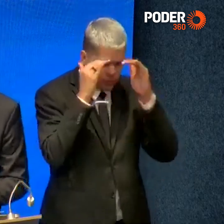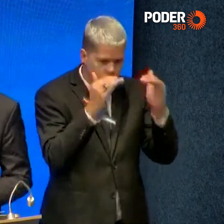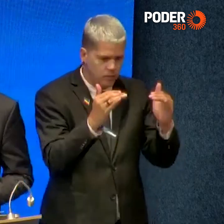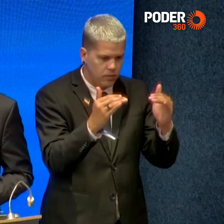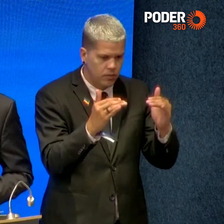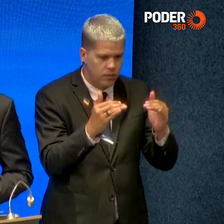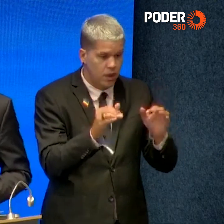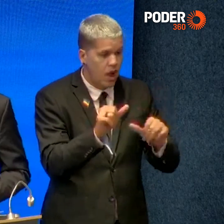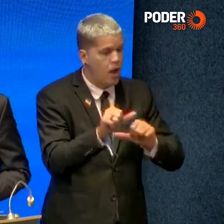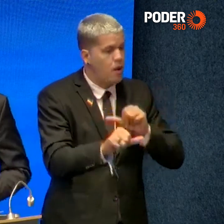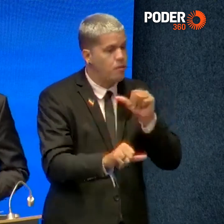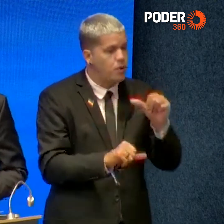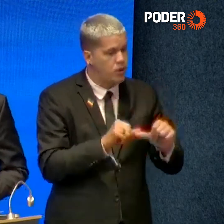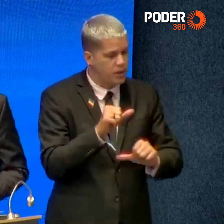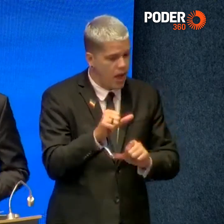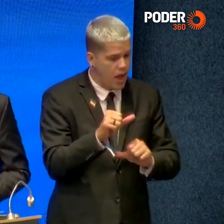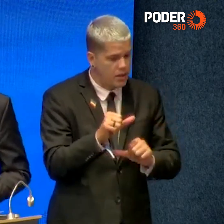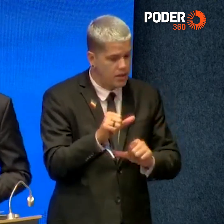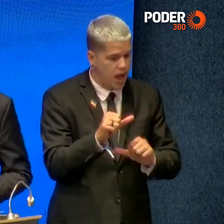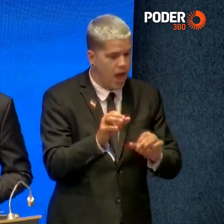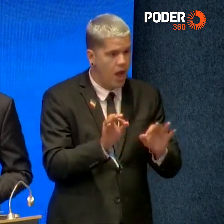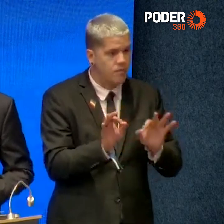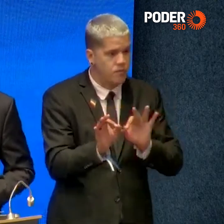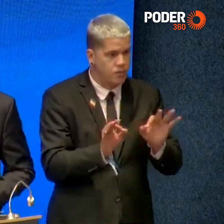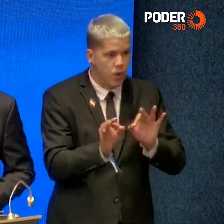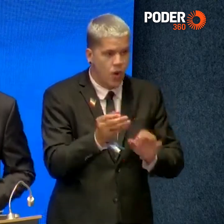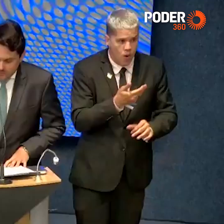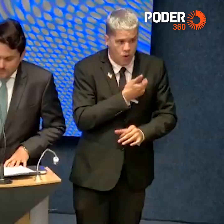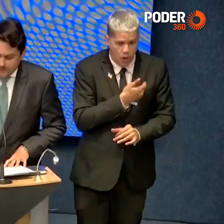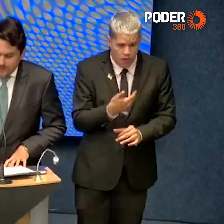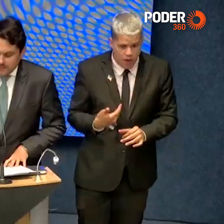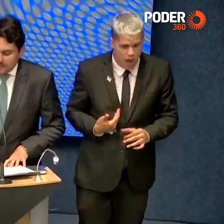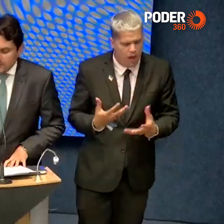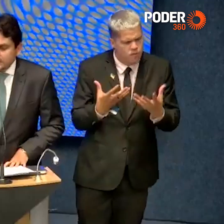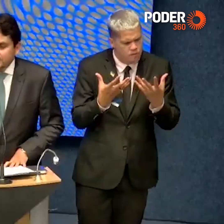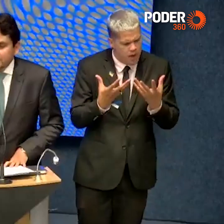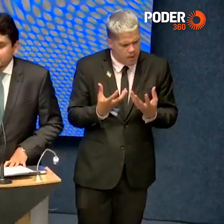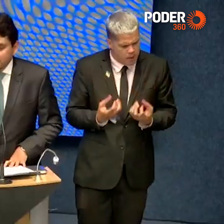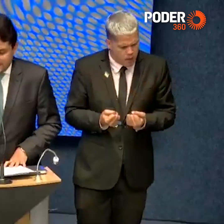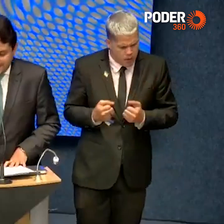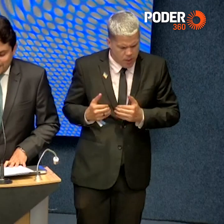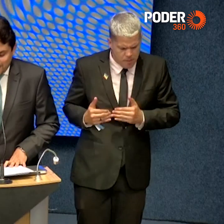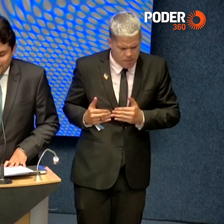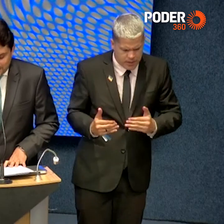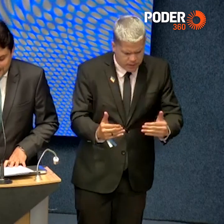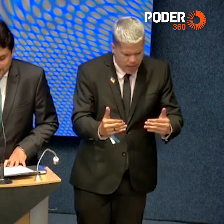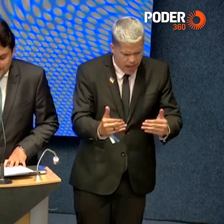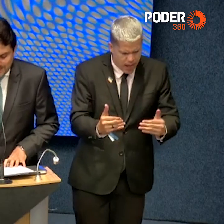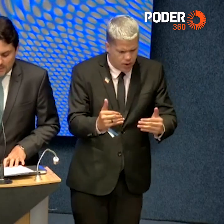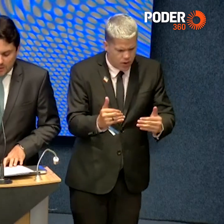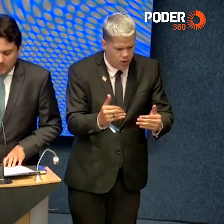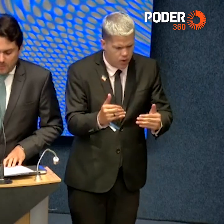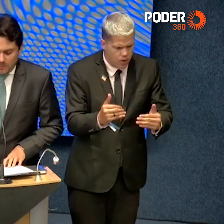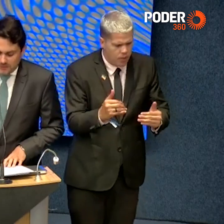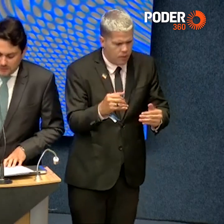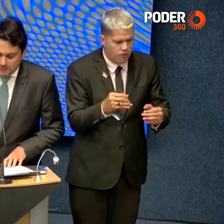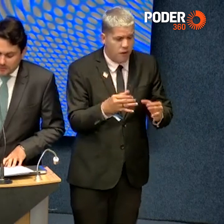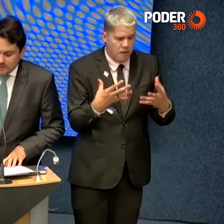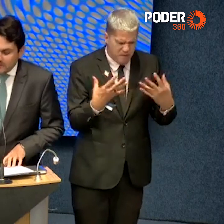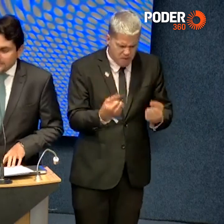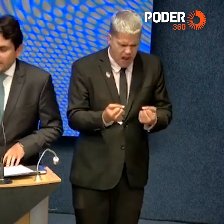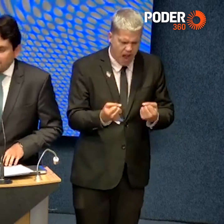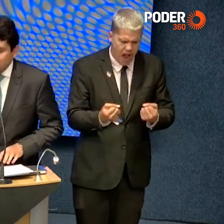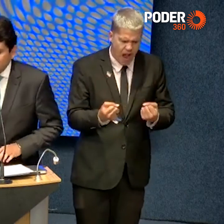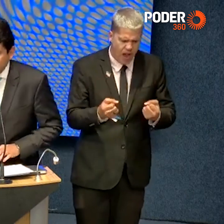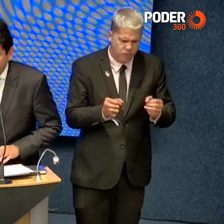organizacional do governo serão absorvidas no Ministério e a nossa gestão será pautada pela incorporação de